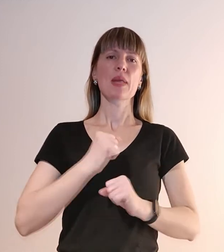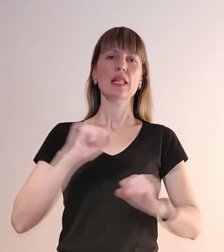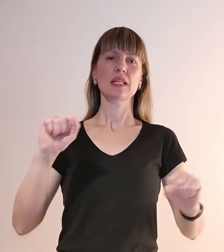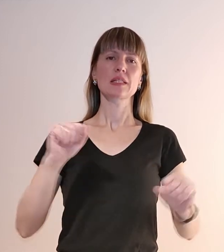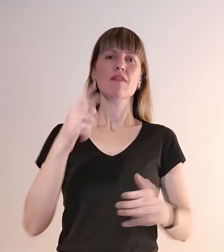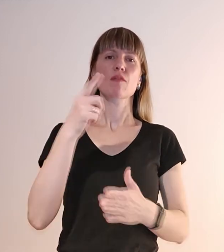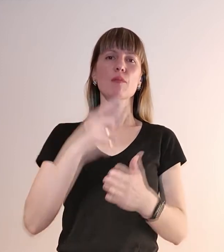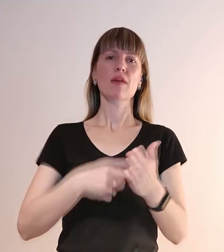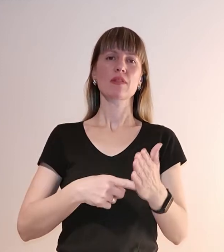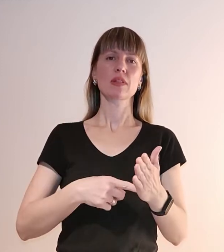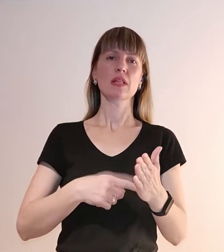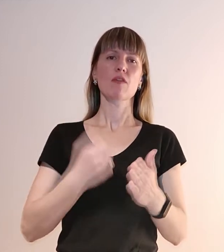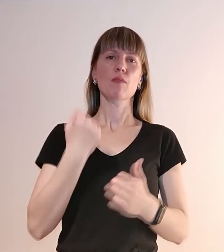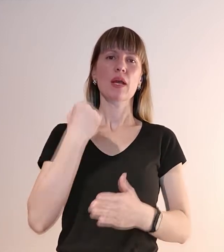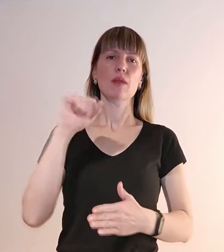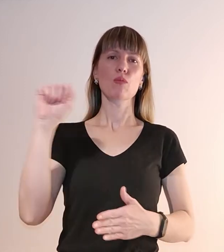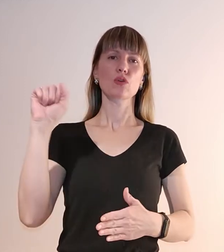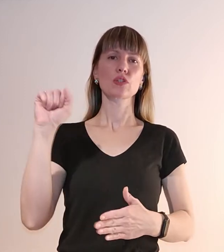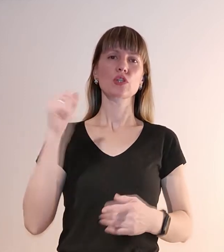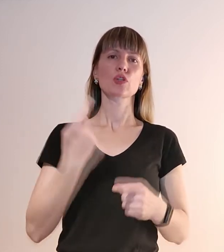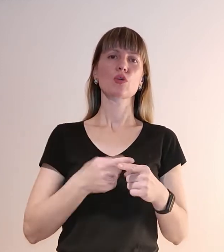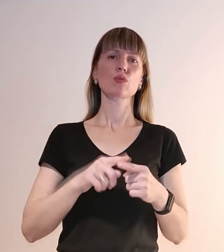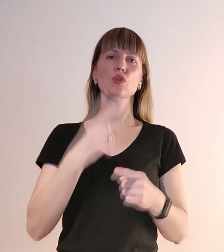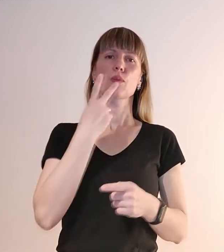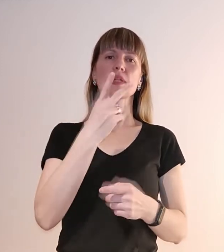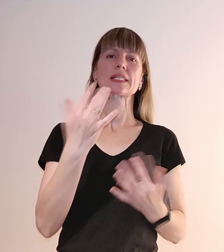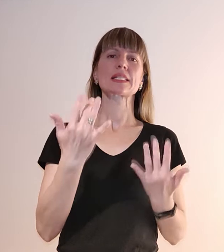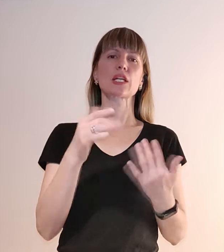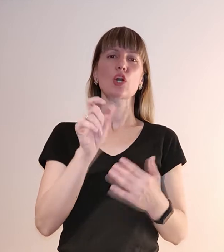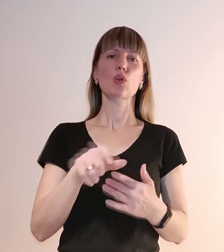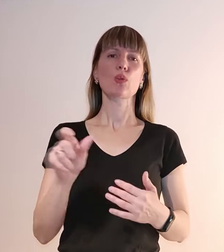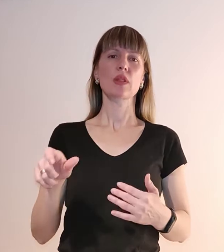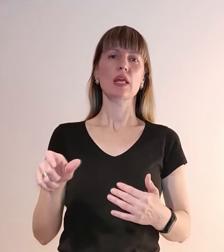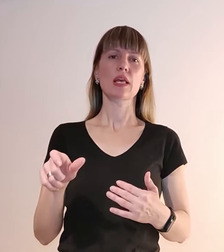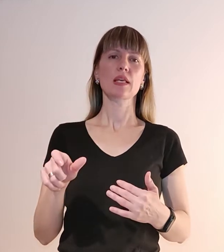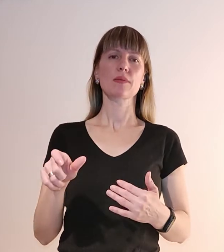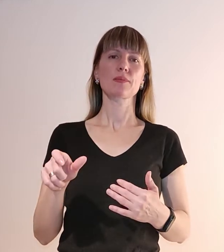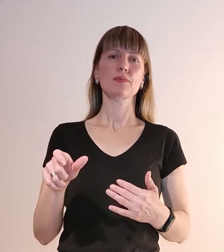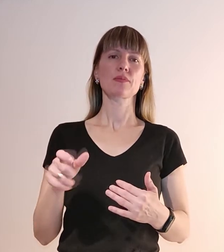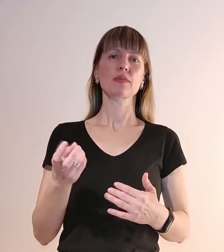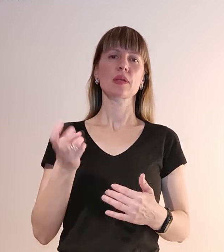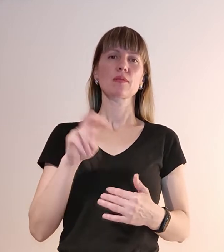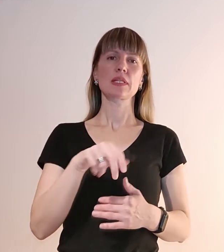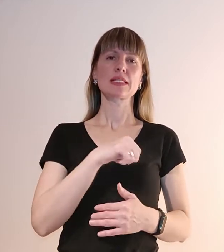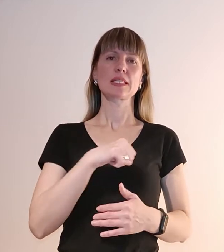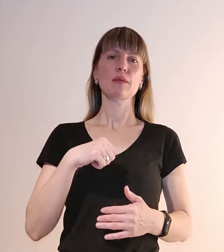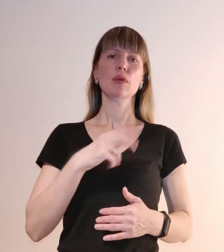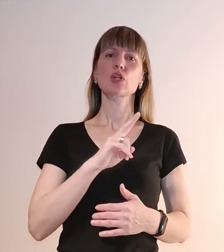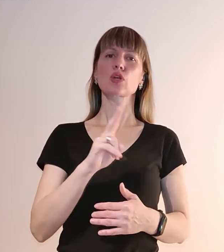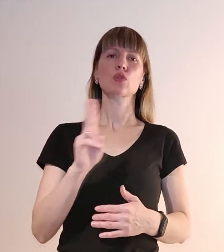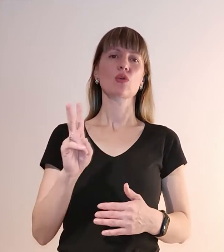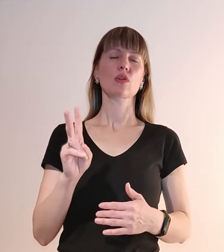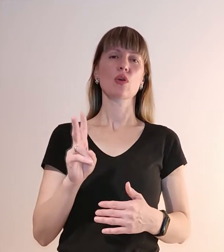впевненості в перемозі. Тому що подивіться, скільки людей прийшли самі. Просто